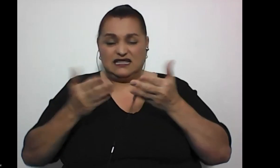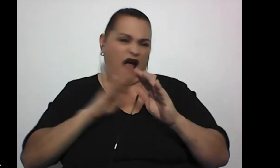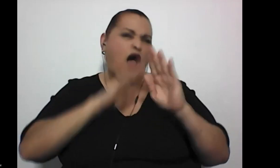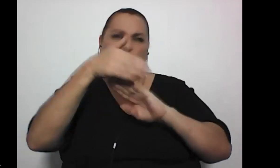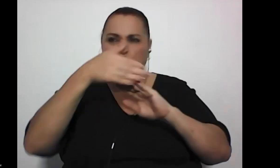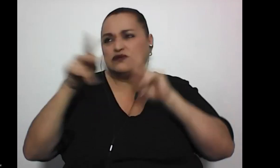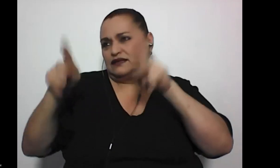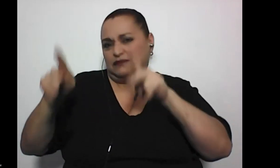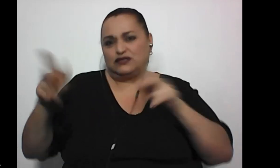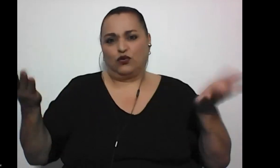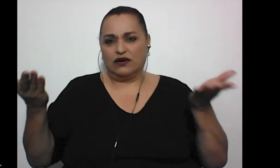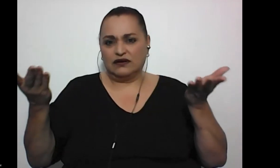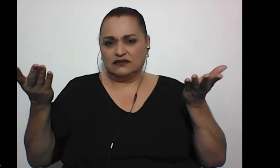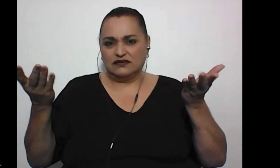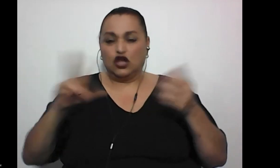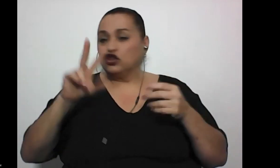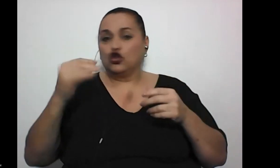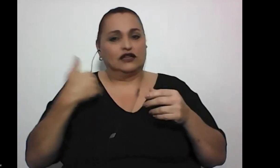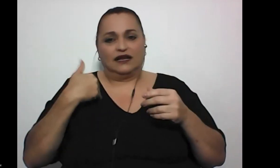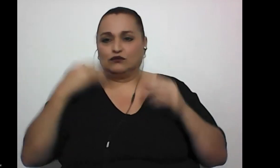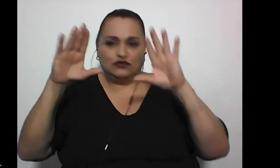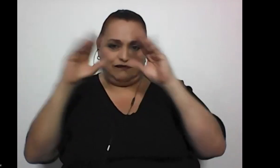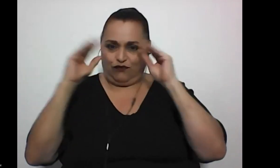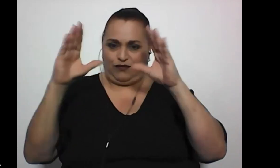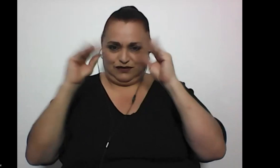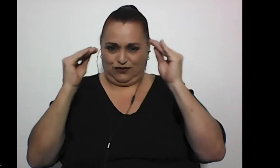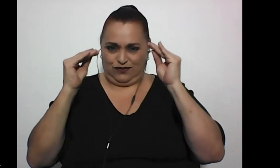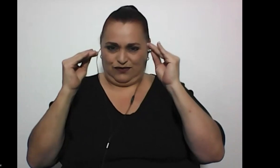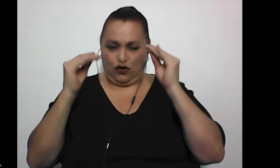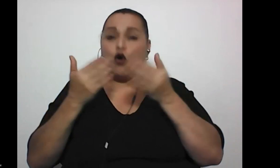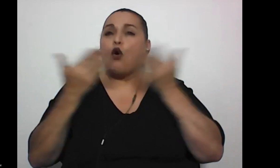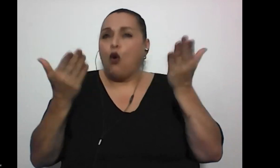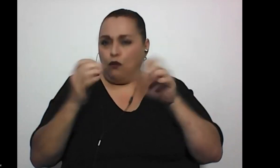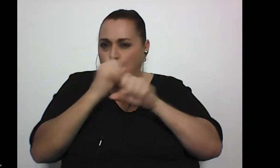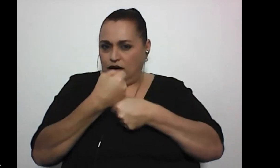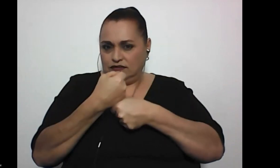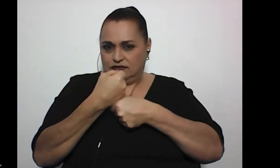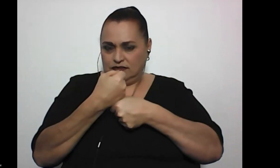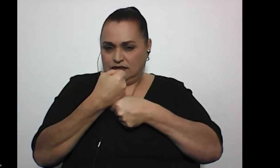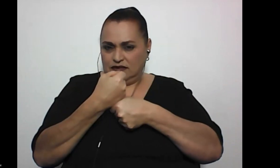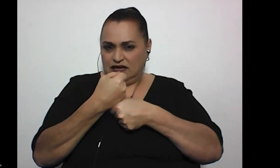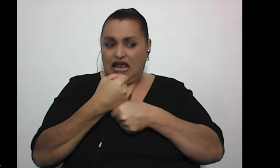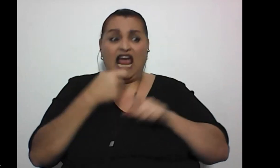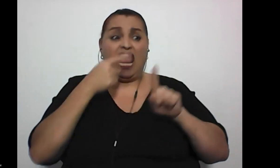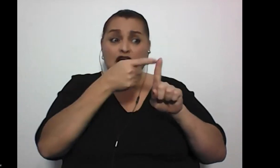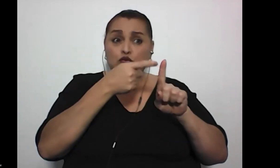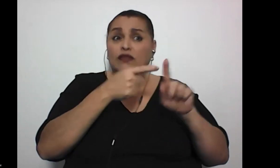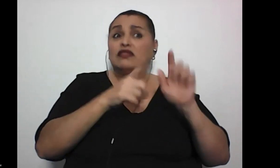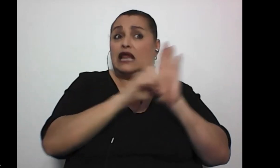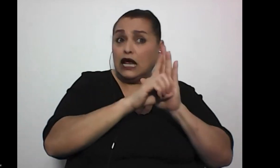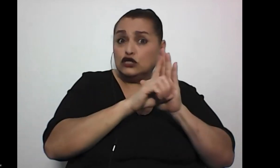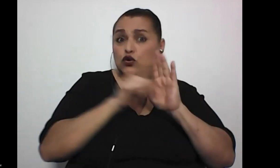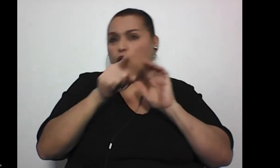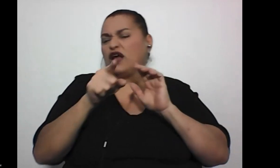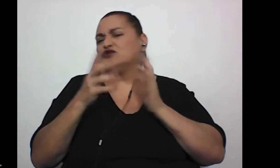porque no tenemos la información, ¿verdad? De cómo hacer, de si esto es un derecho o esto es un